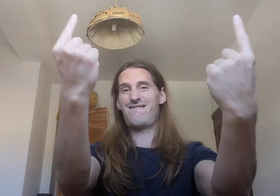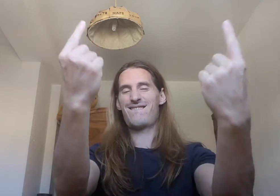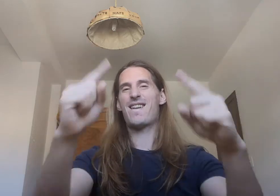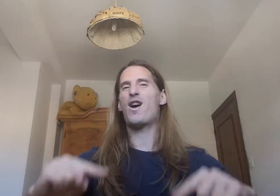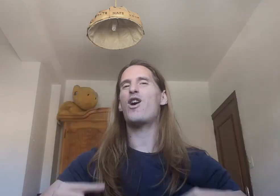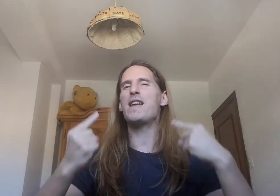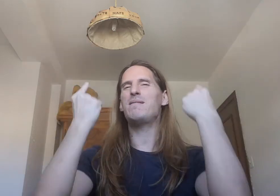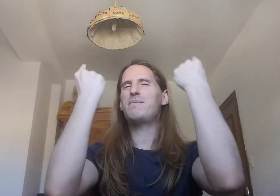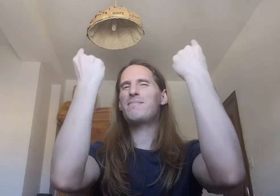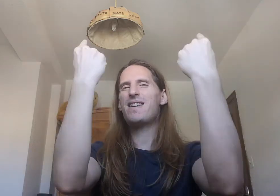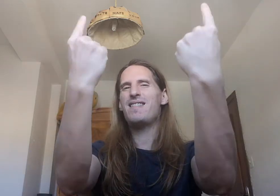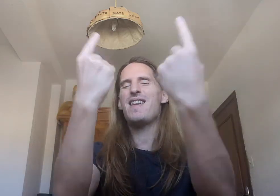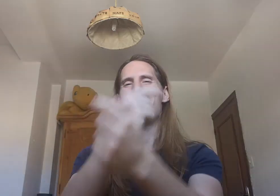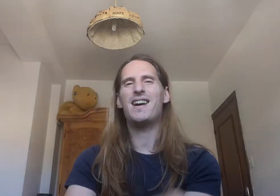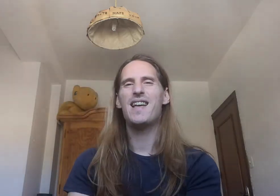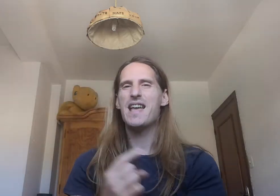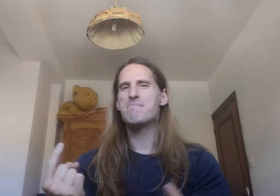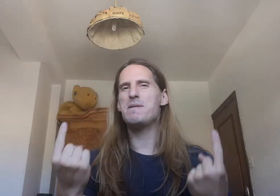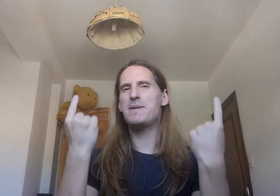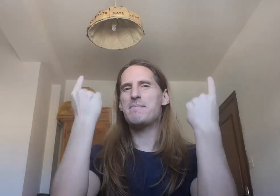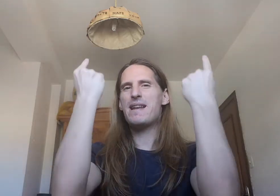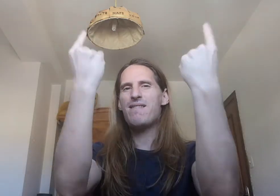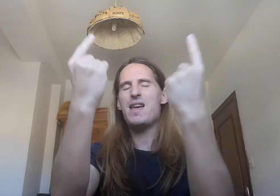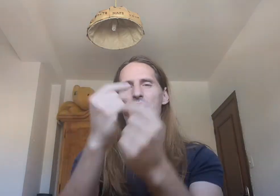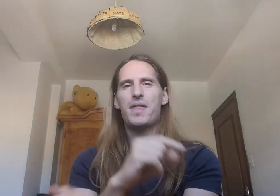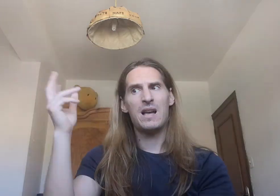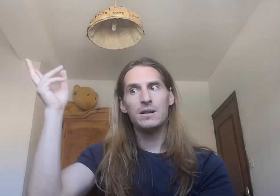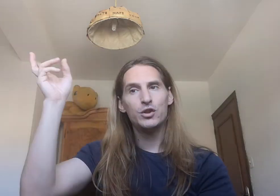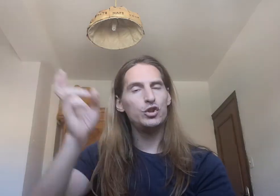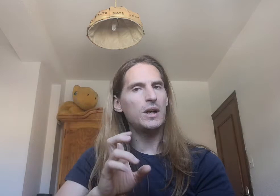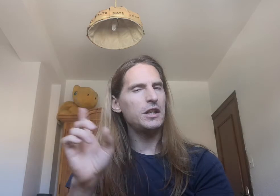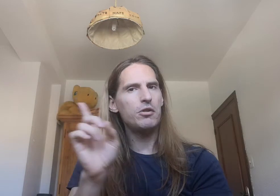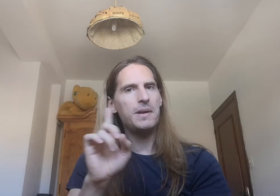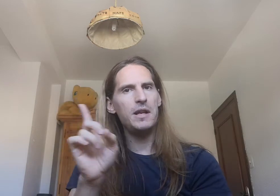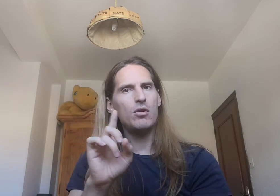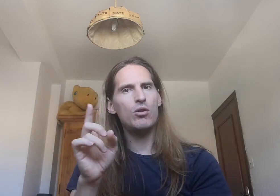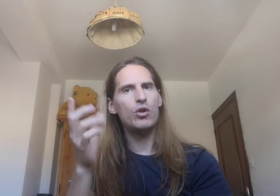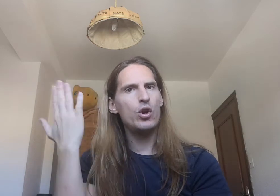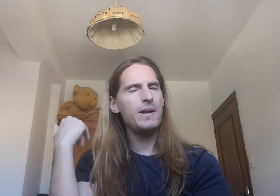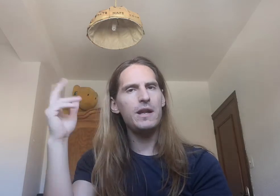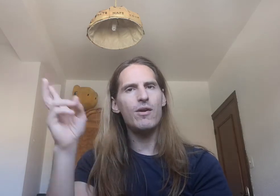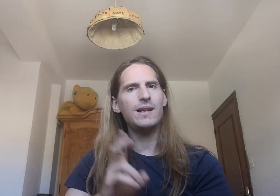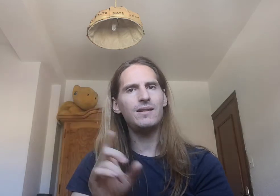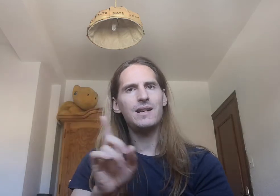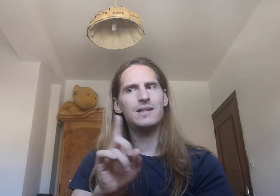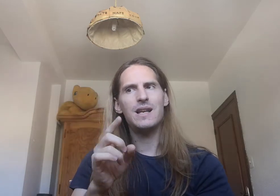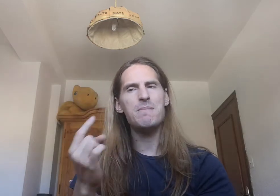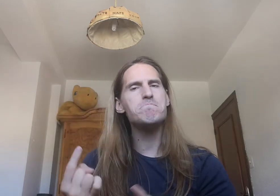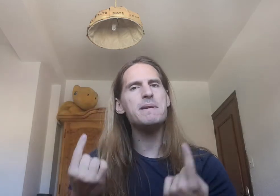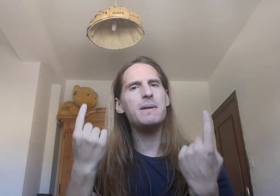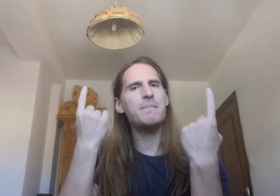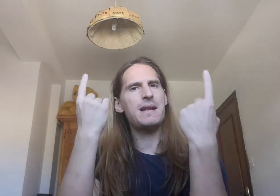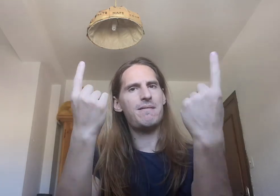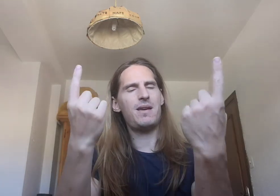hoy mi primer día mi primera vez yo antes no he venido no he venido antes en mi primera vez